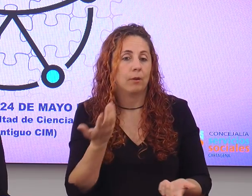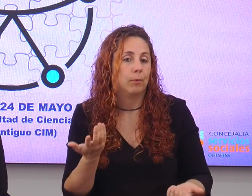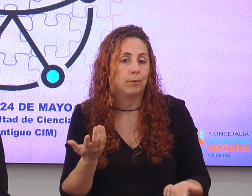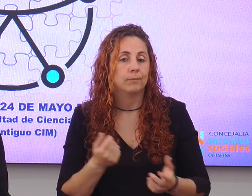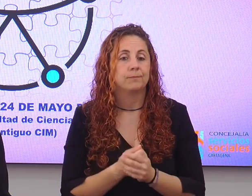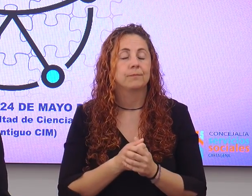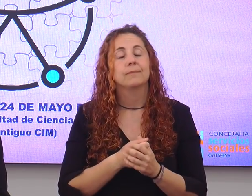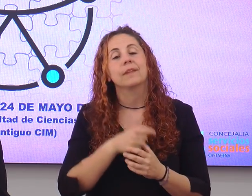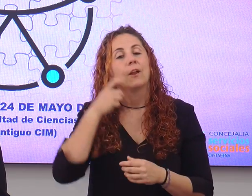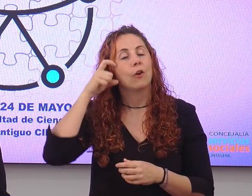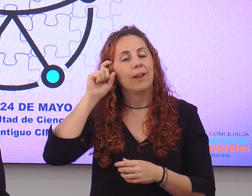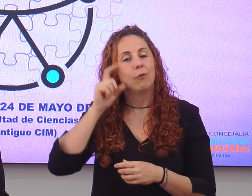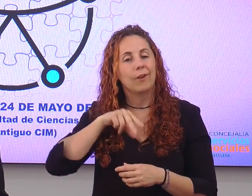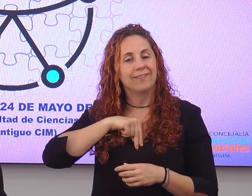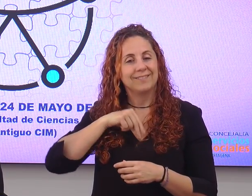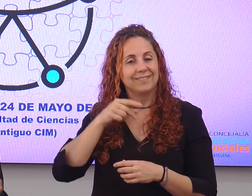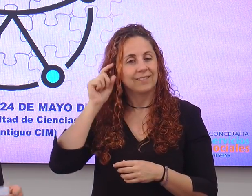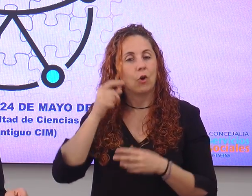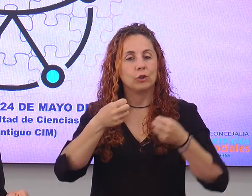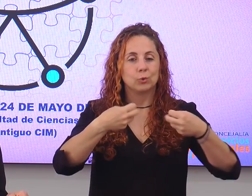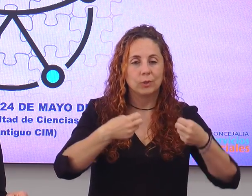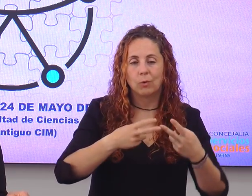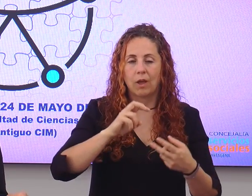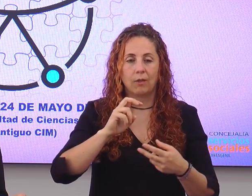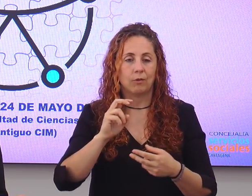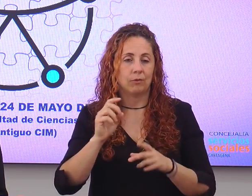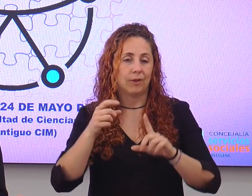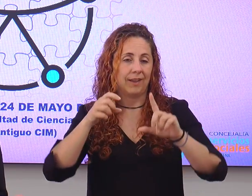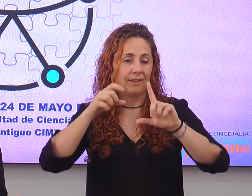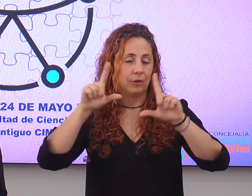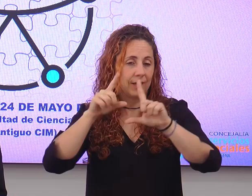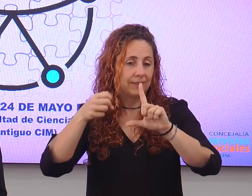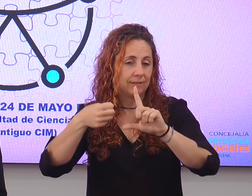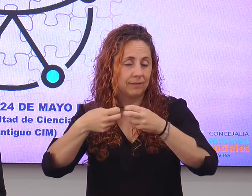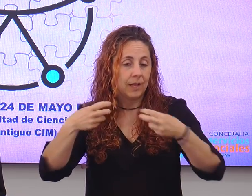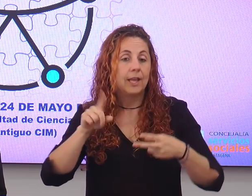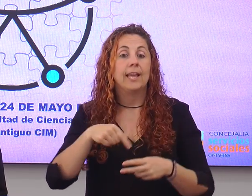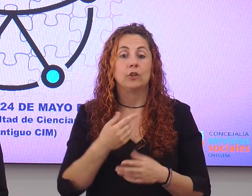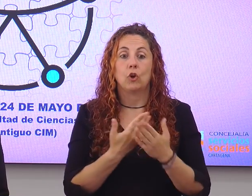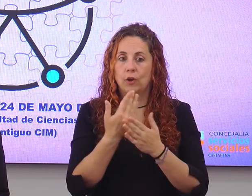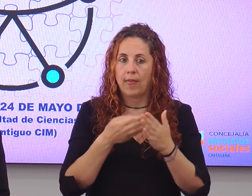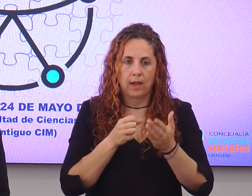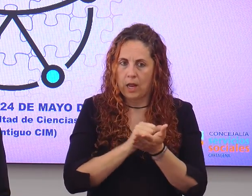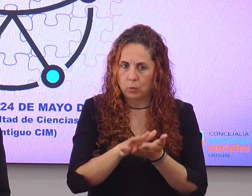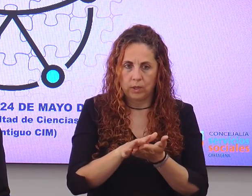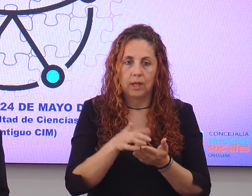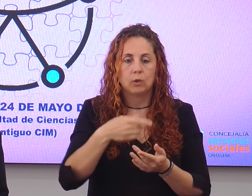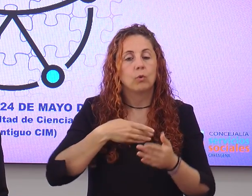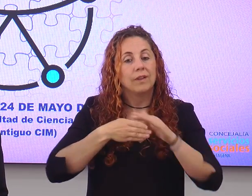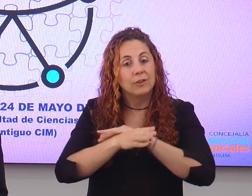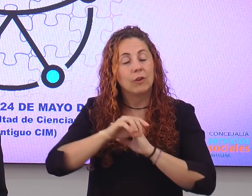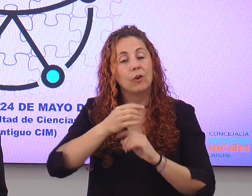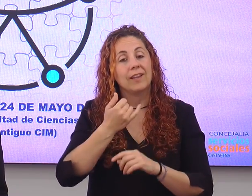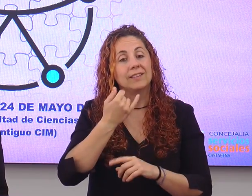el bucle magnético, subtitulado y streaming. Son jornadas gratuitas y se puede acceder desde la web de